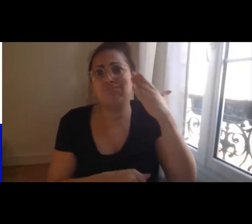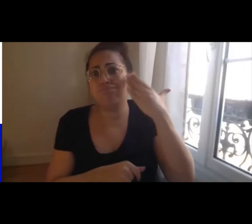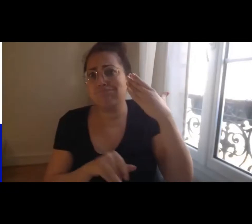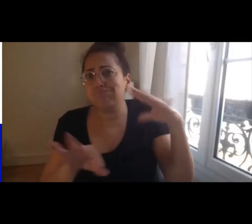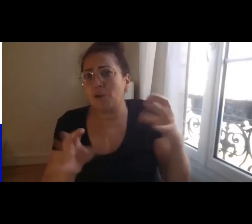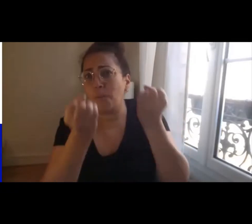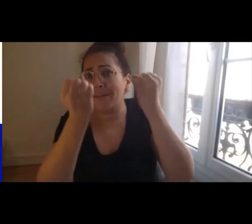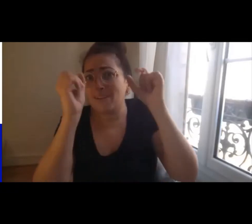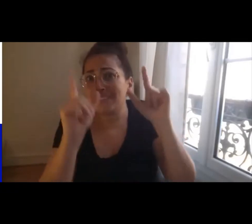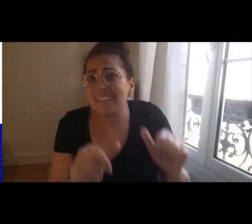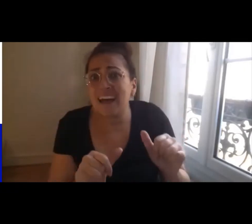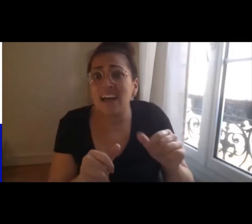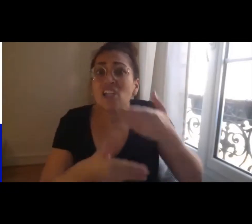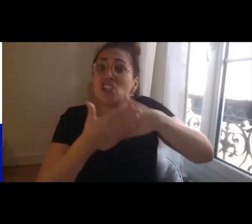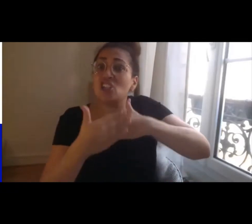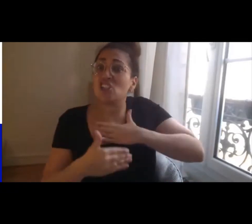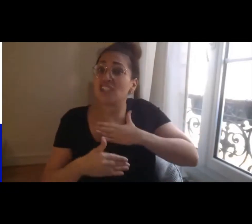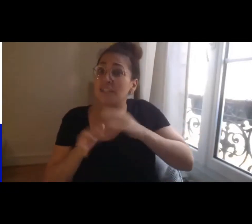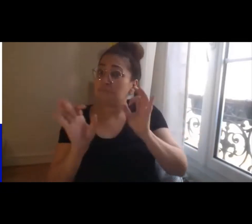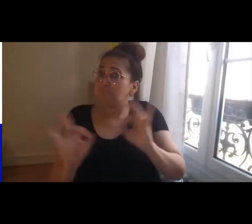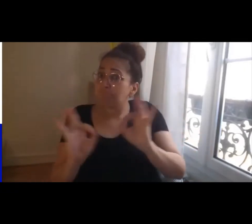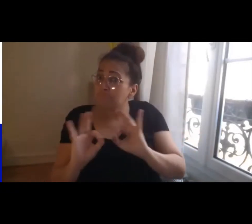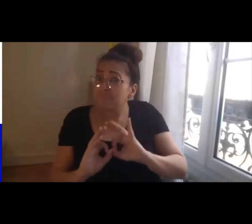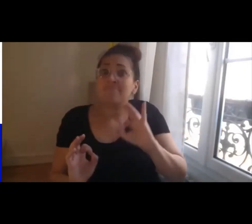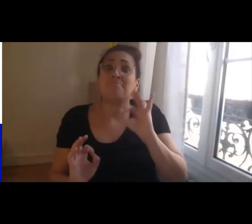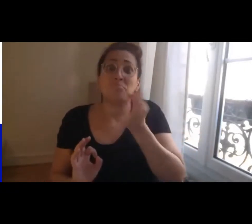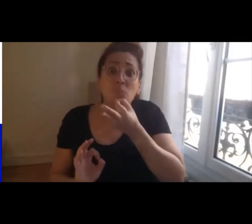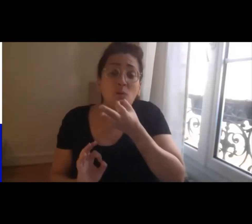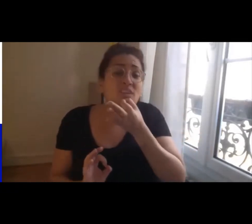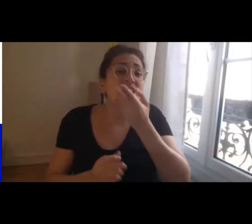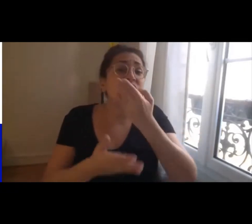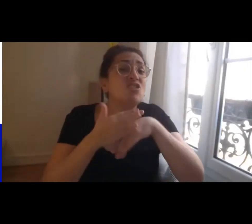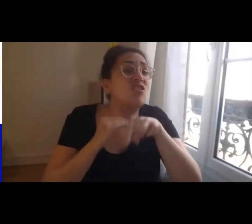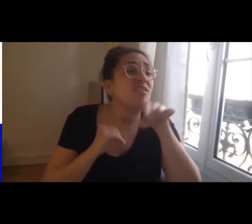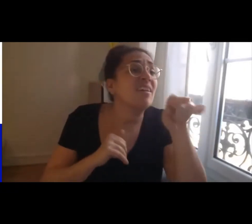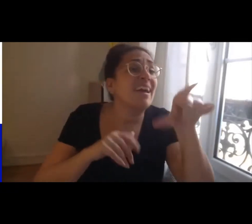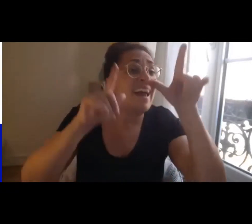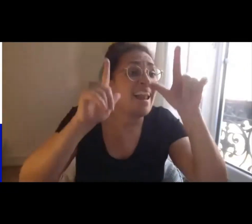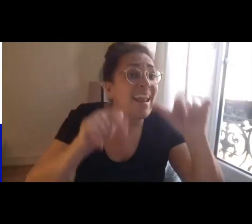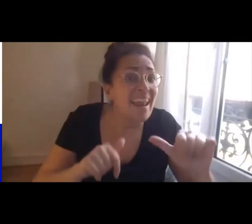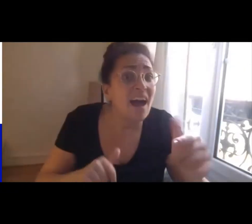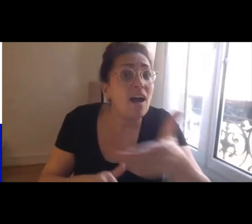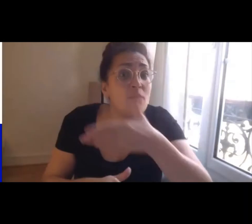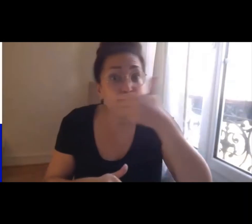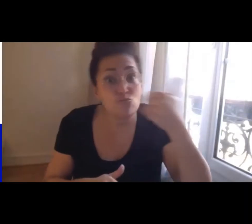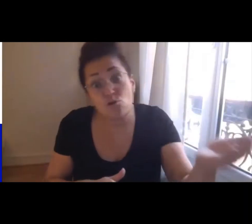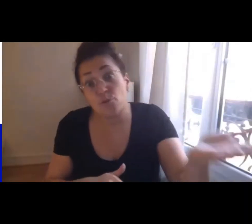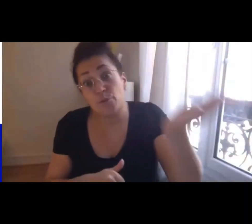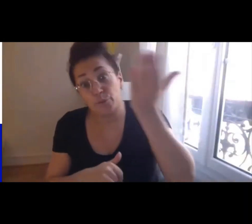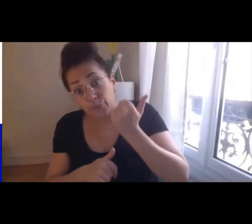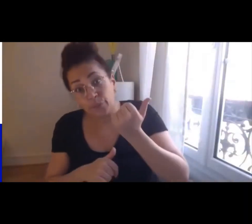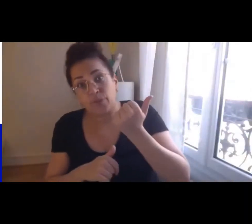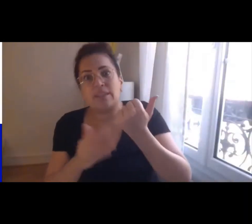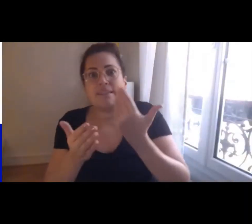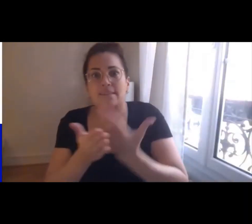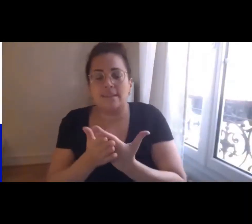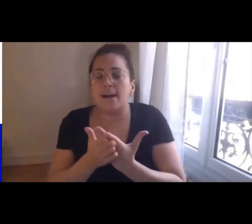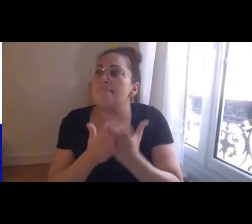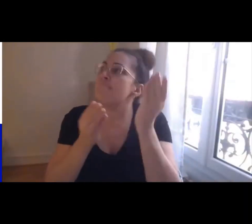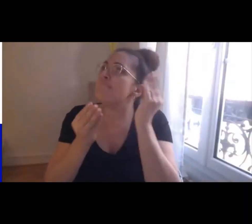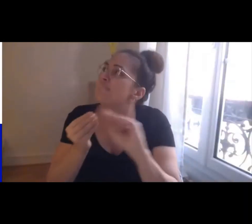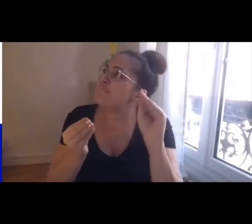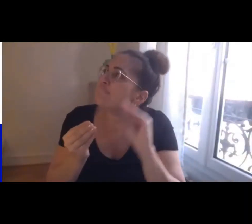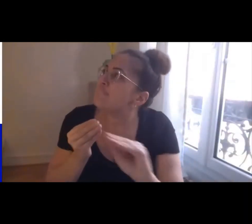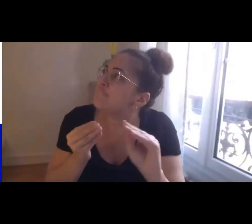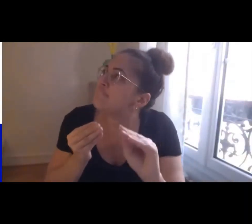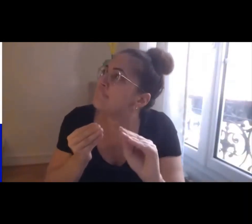nous ne détenons pas et c'est dans cette fertilisation croisée à la fois de nos interrogations et